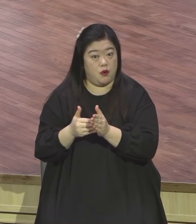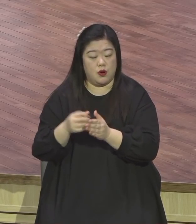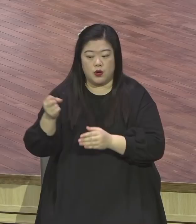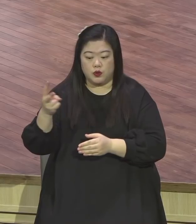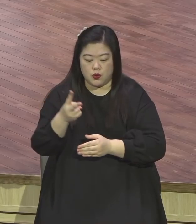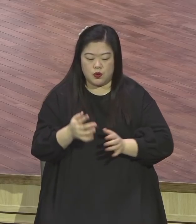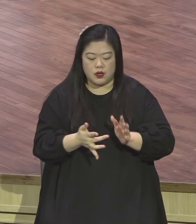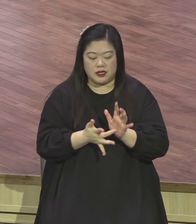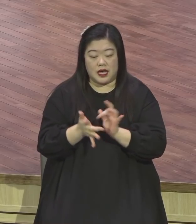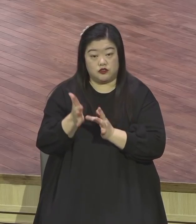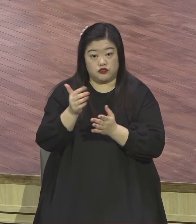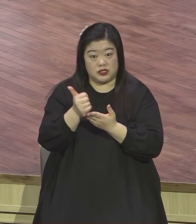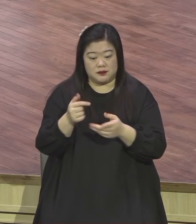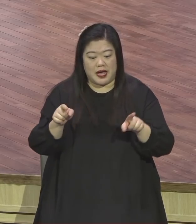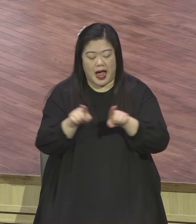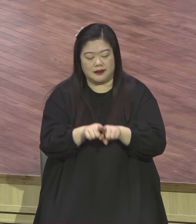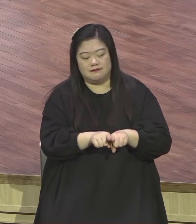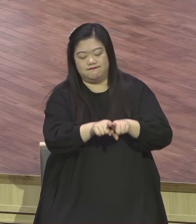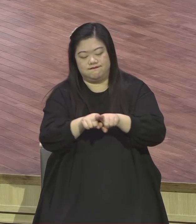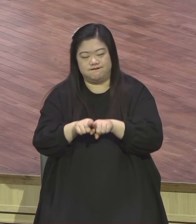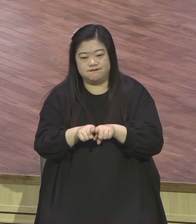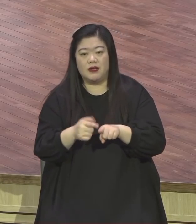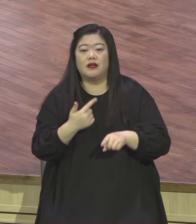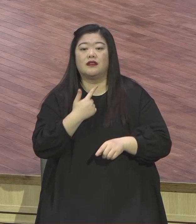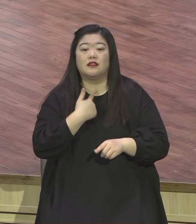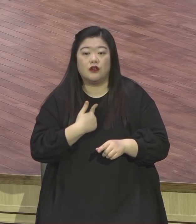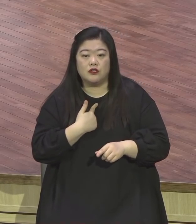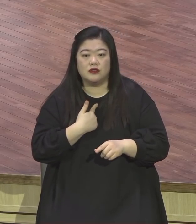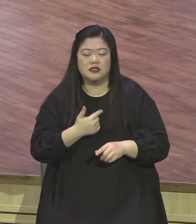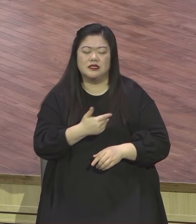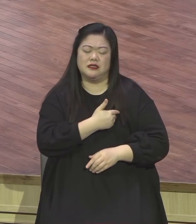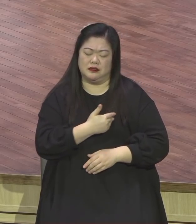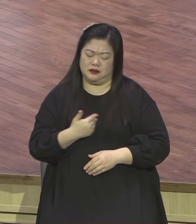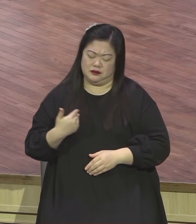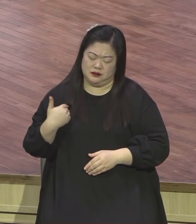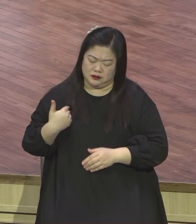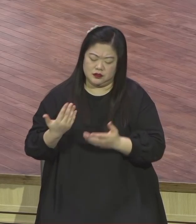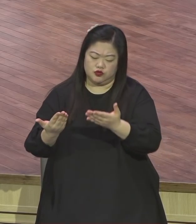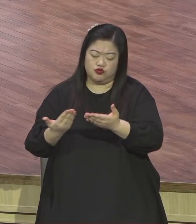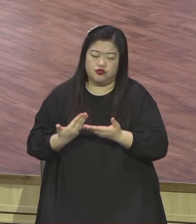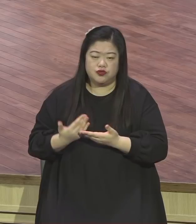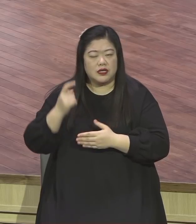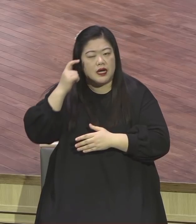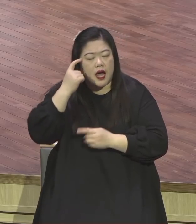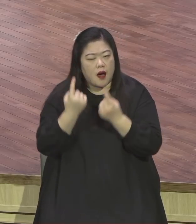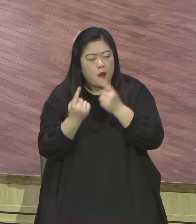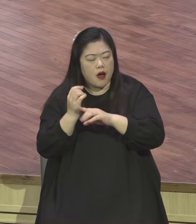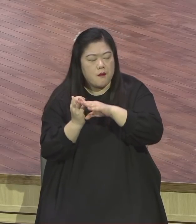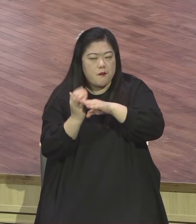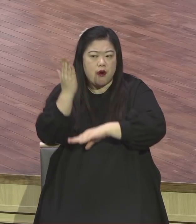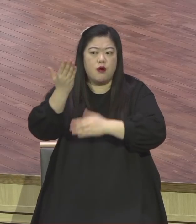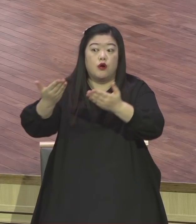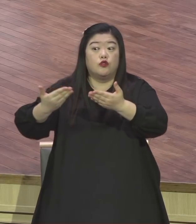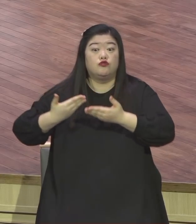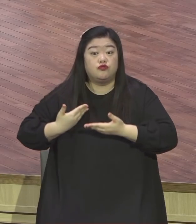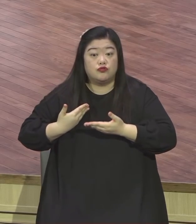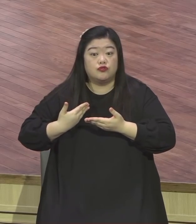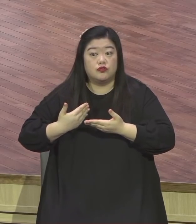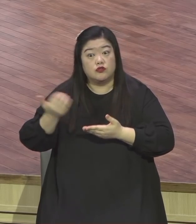생각하는 모든 것에 더 넘치도록 능히 주시는 분 생각 이상으로 주신다 그분이 하나님이시다